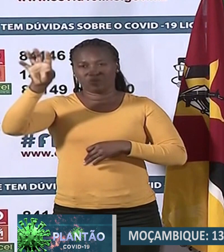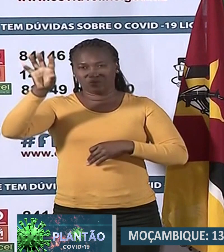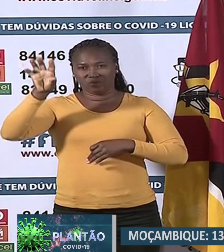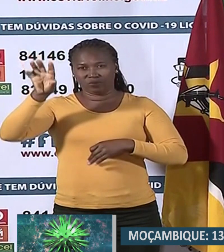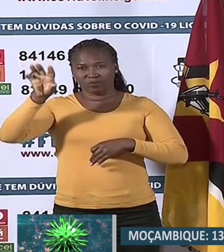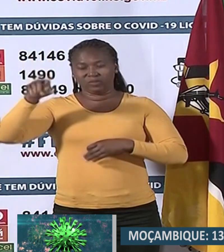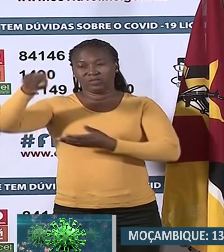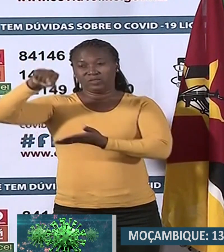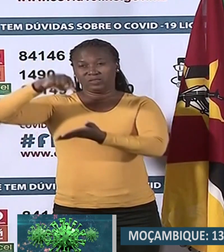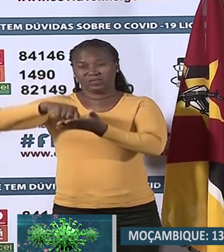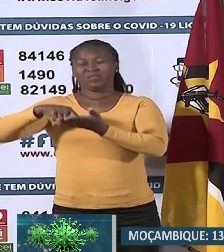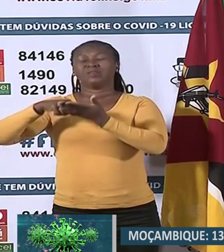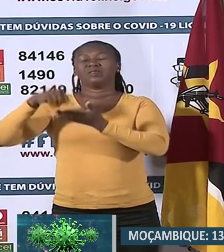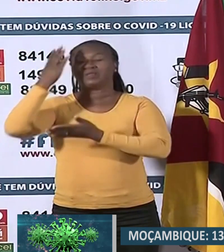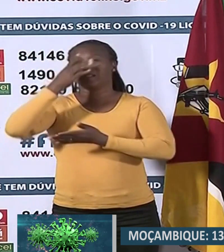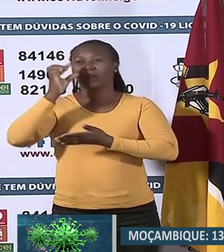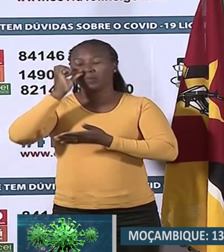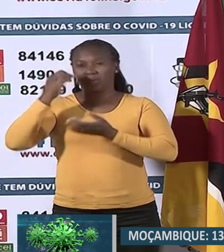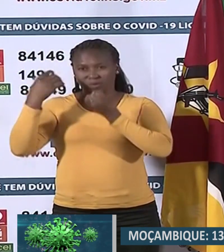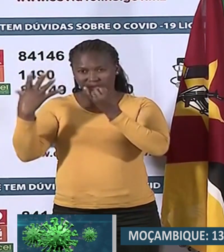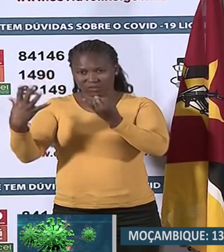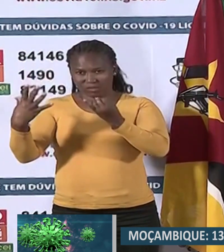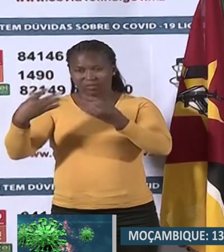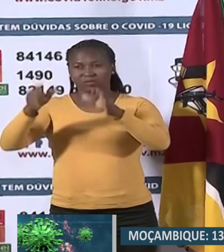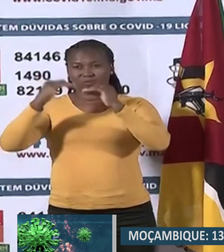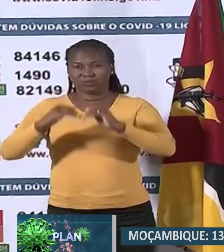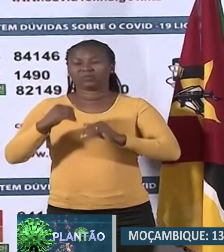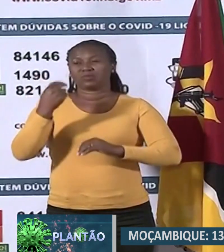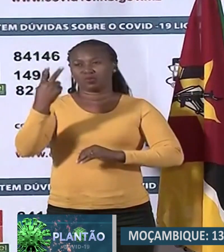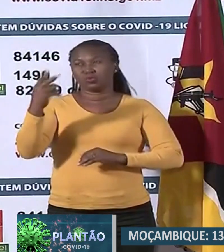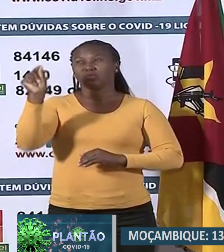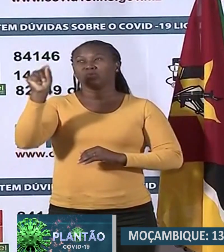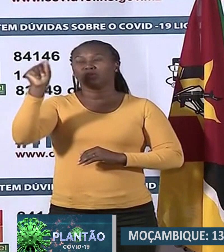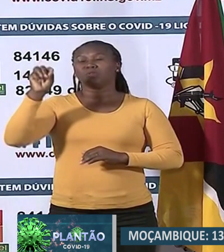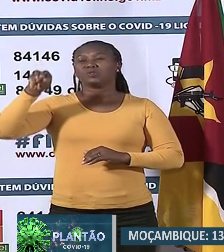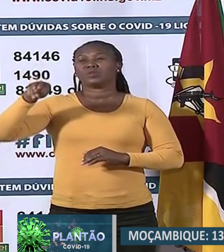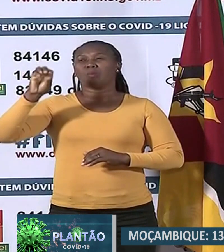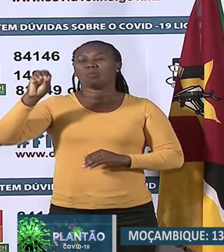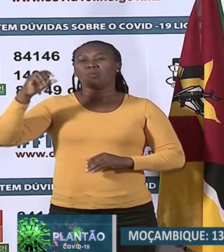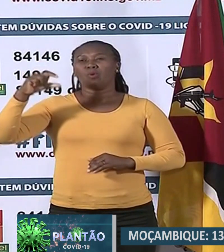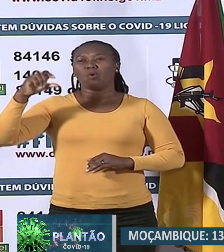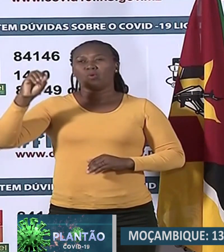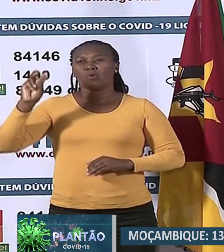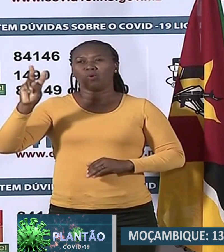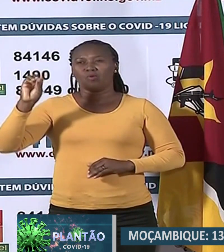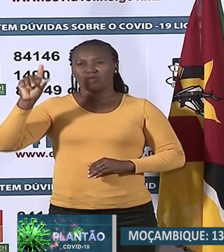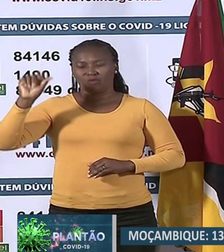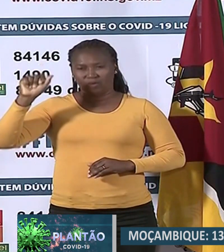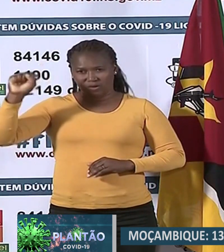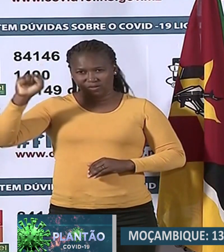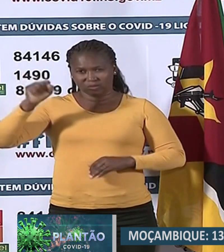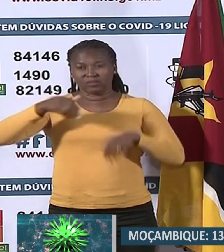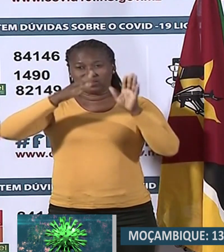cidade de Nampula e dois do distrito de Mocovolas. Destes casos, sete